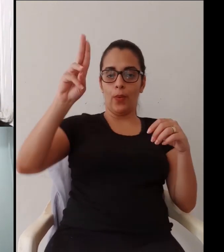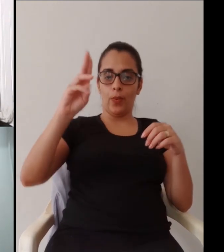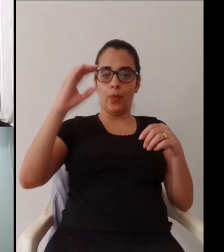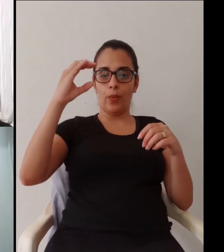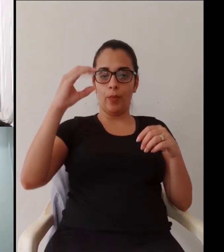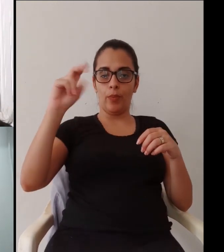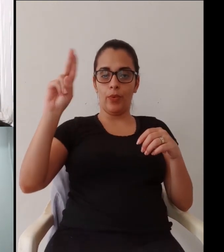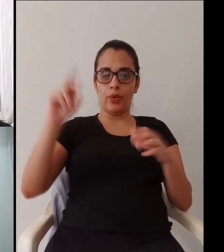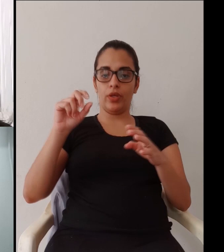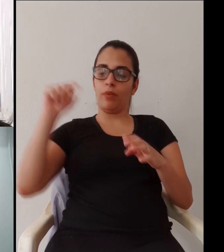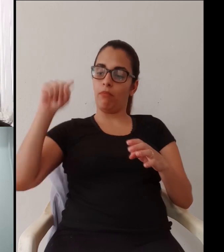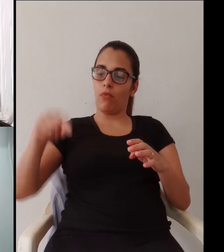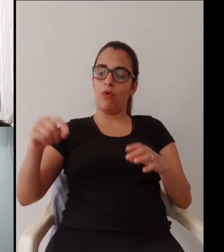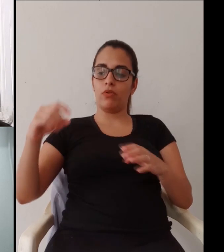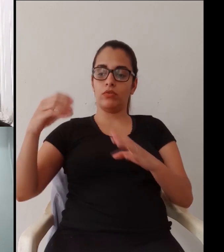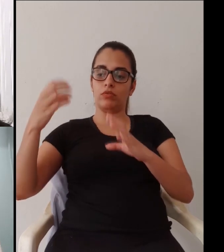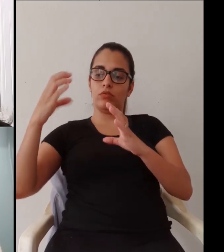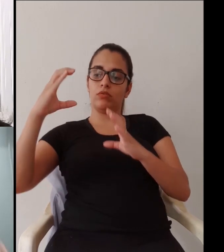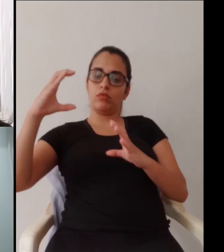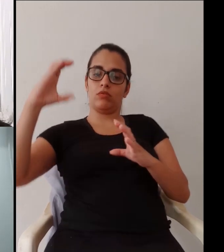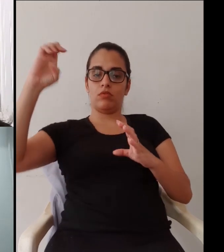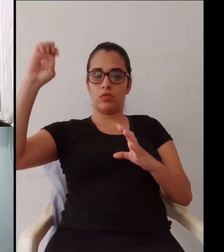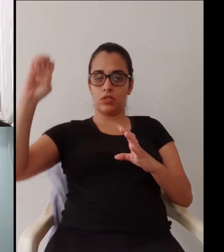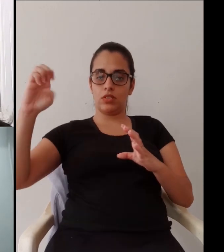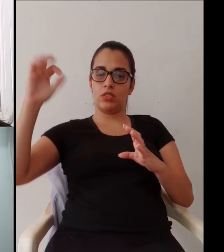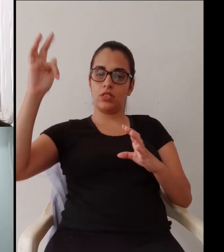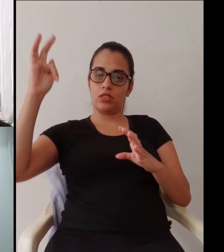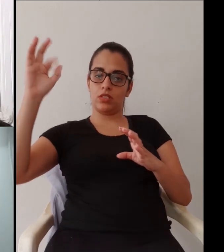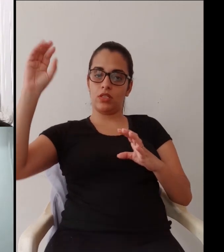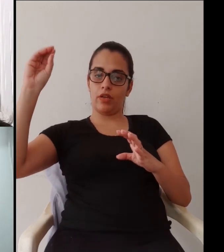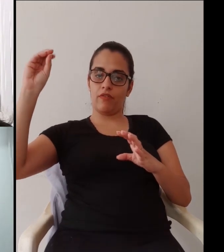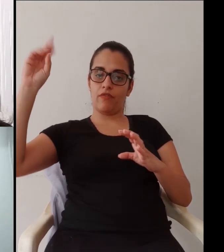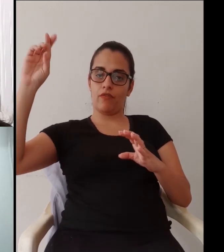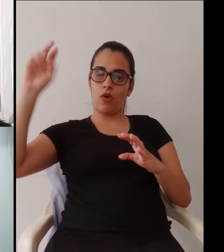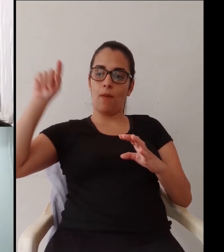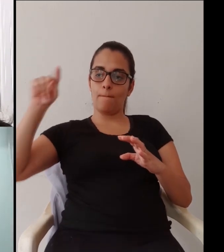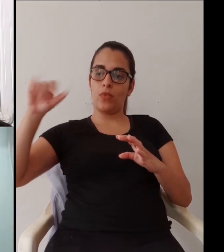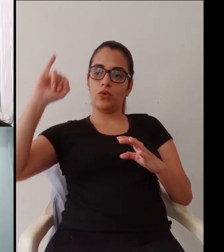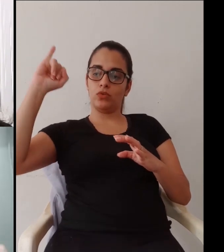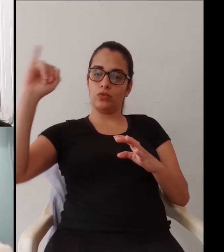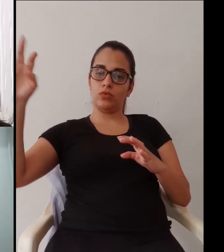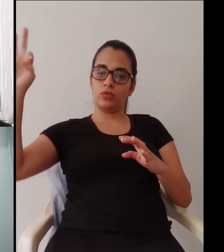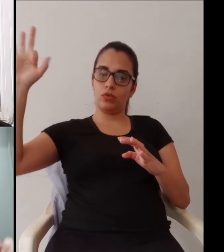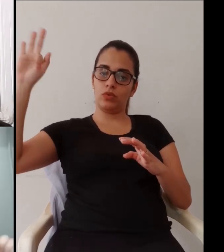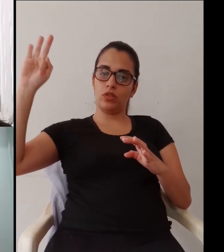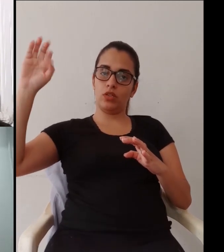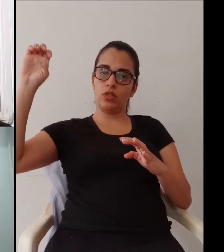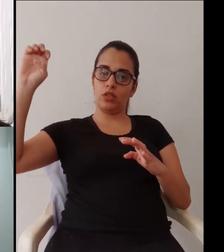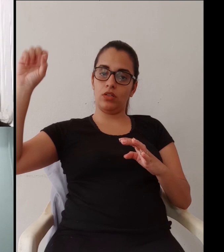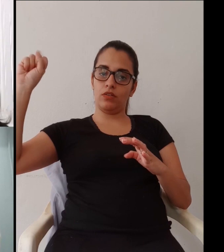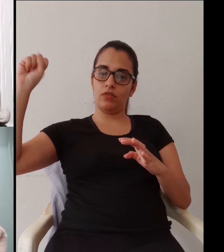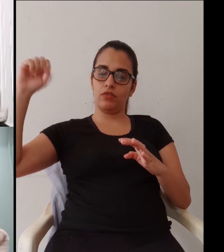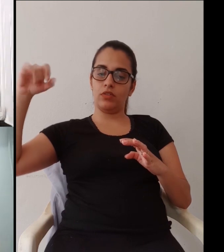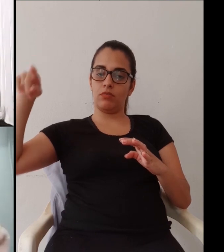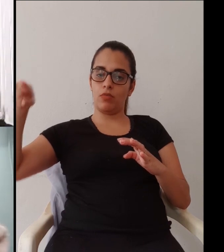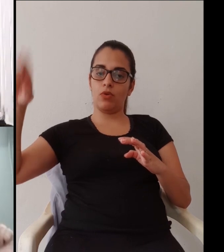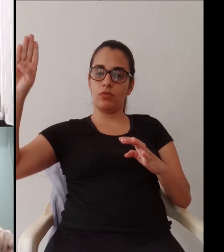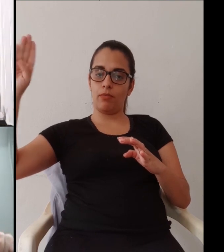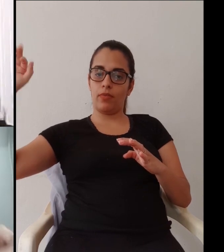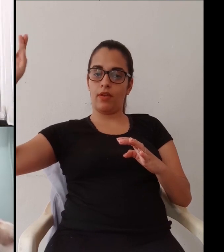nenhum sorteio para entrar então está disponível lá na plataforma é MOOC.cefor M-O-O-C MOOC ponto